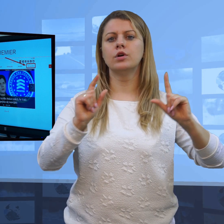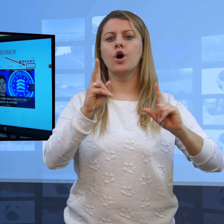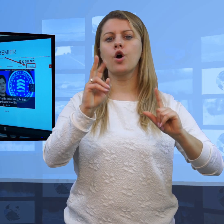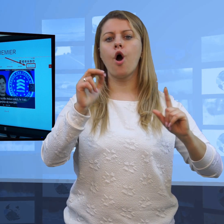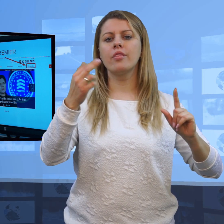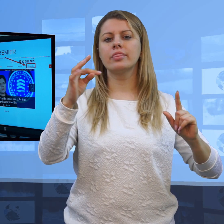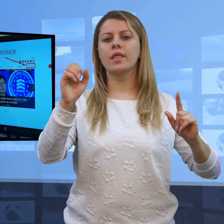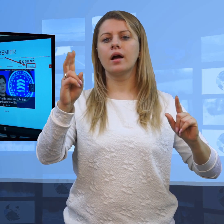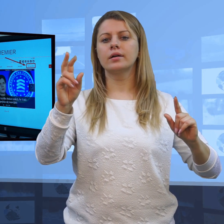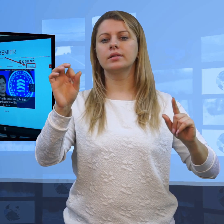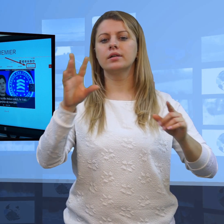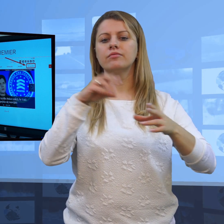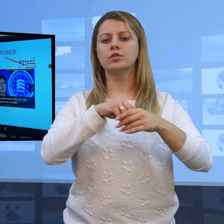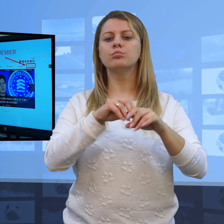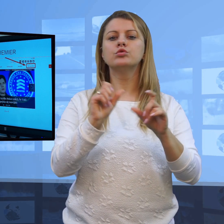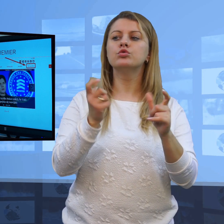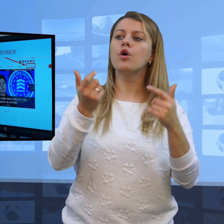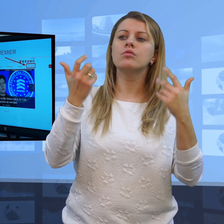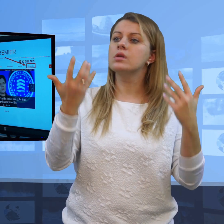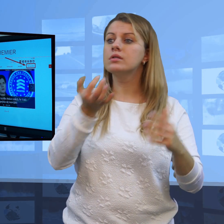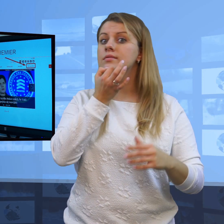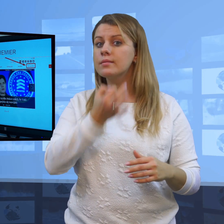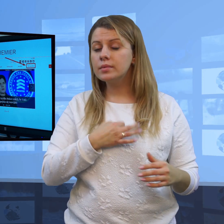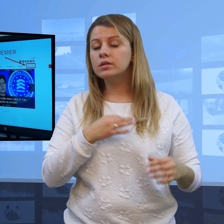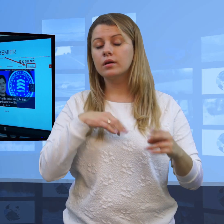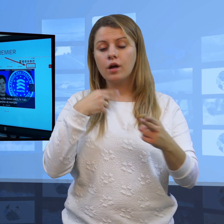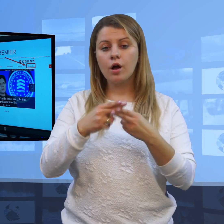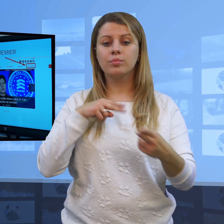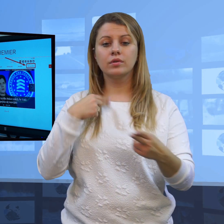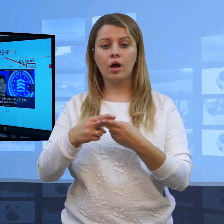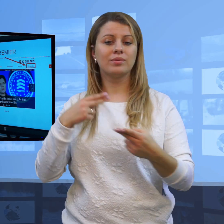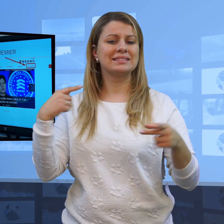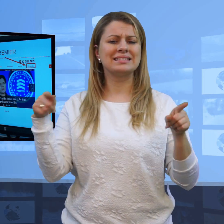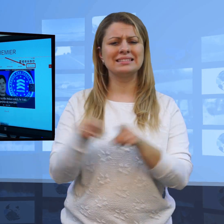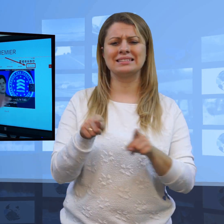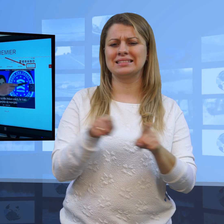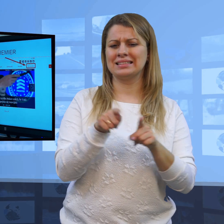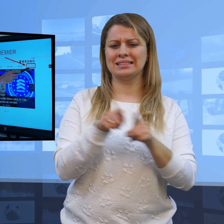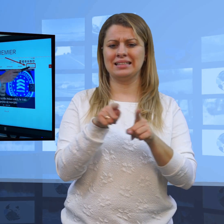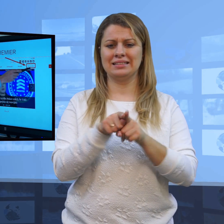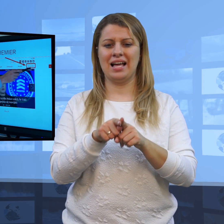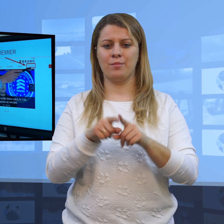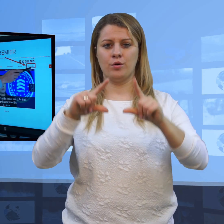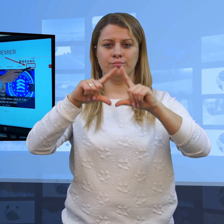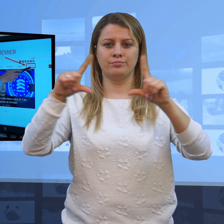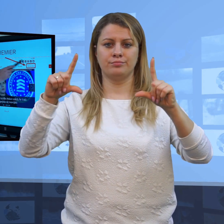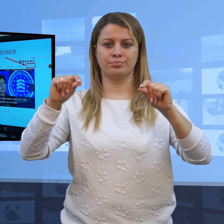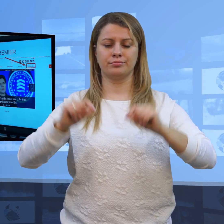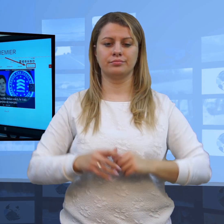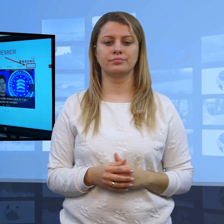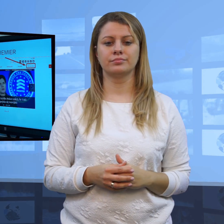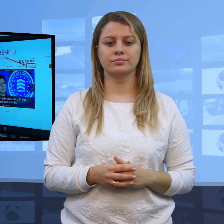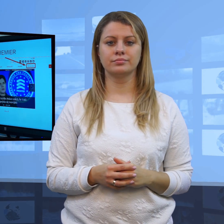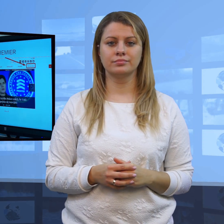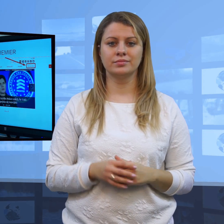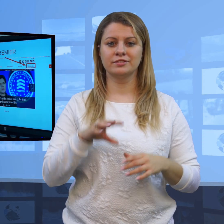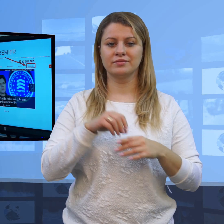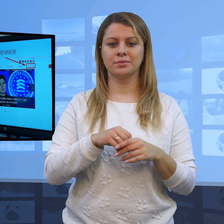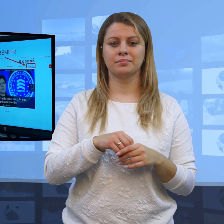ludzie odpowiedzialni do kontakty z mediami są do Państwa dyspozycji. Pani premier ma wręcz osobną zakładkę